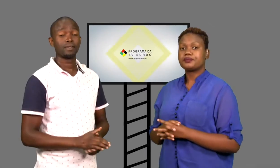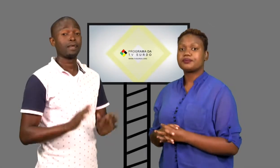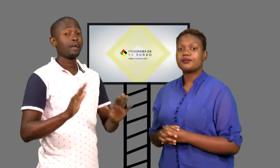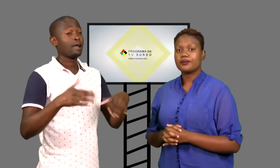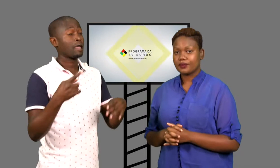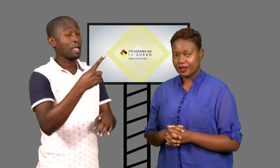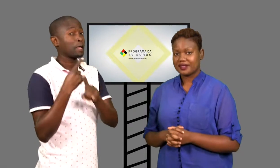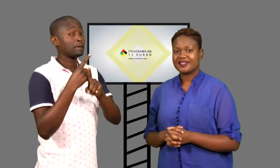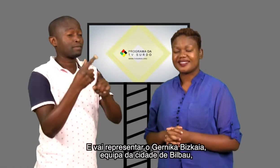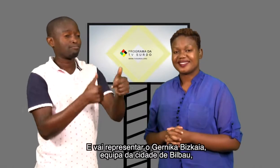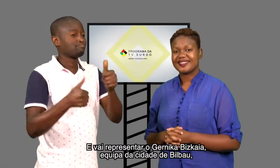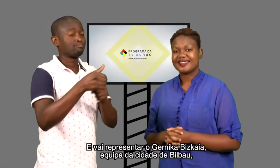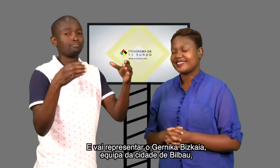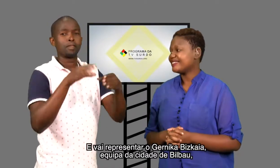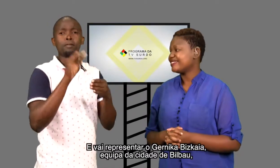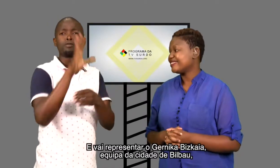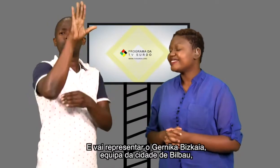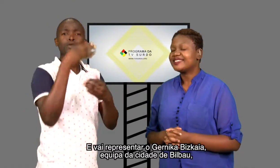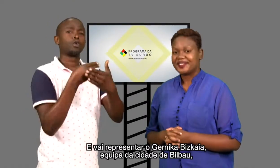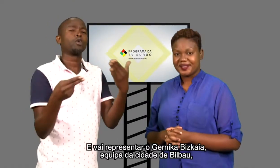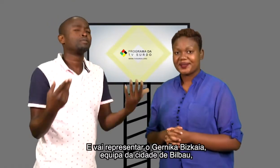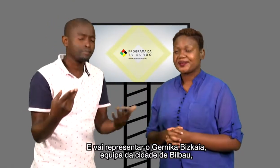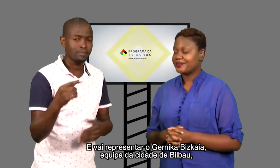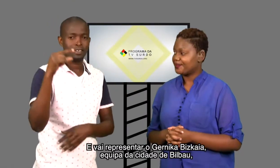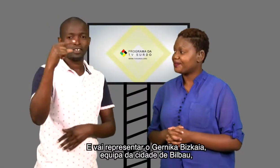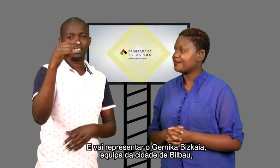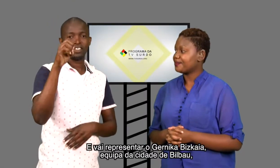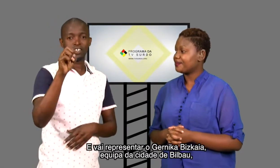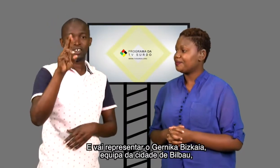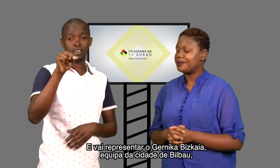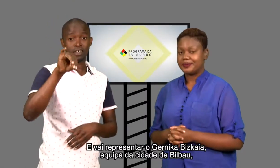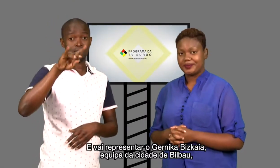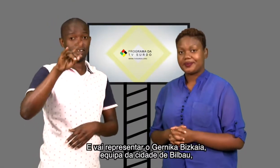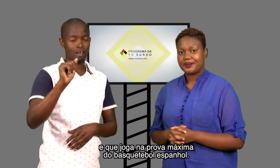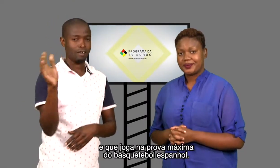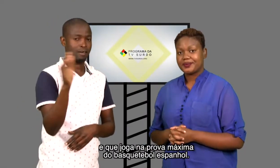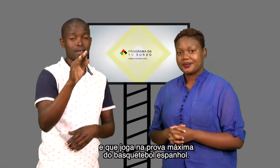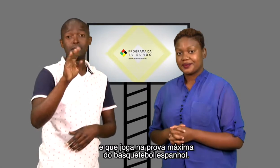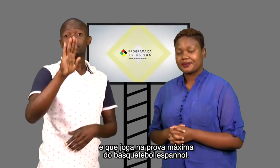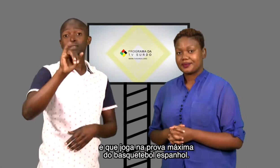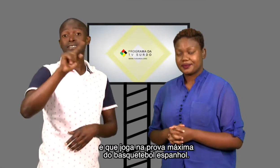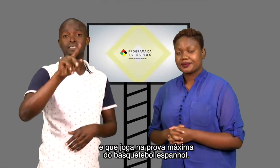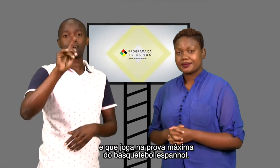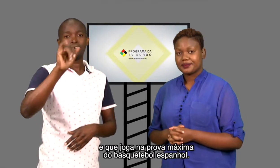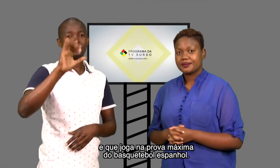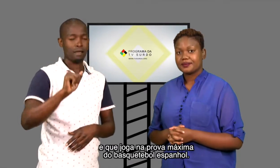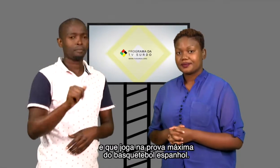E vai representar o Jernica Biscaya, equipa da cidade de Bilbao, que joga na prova